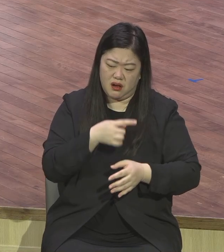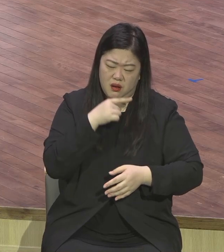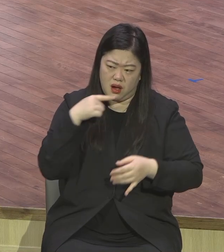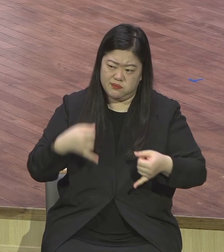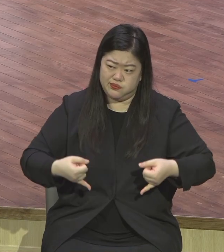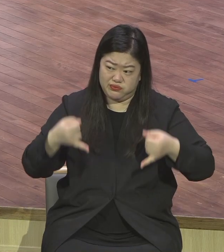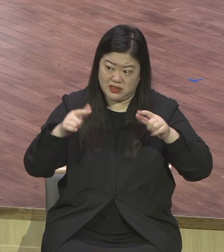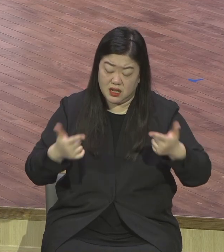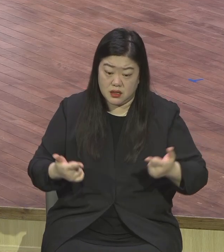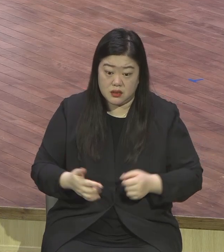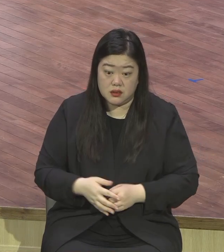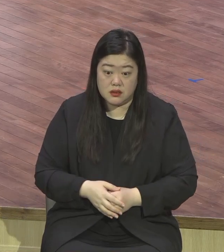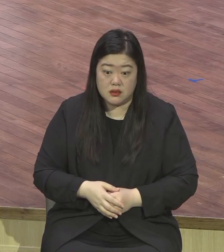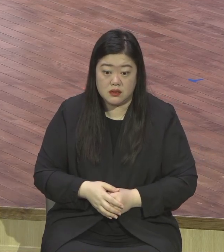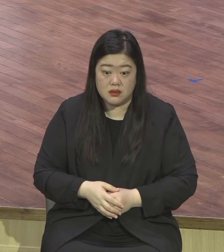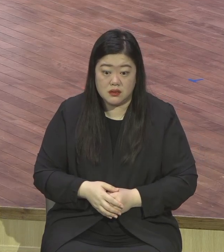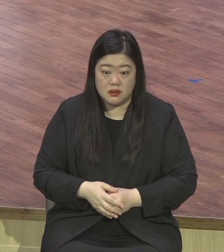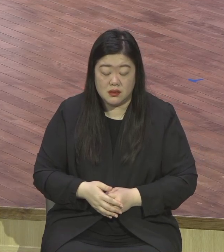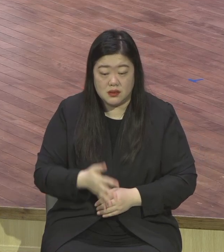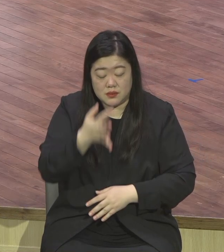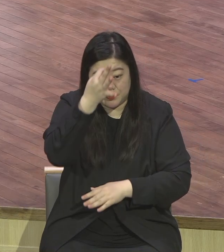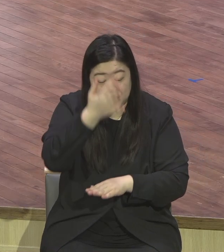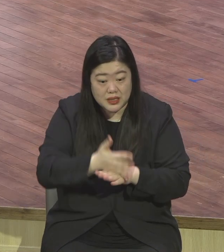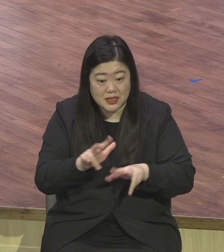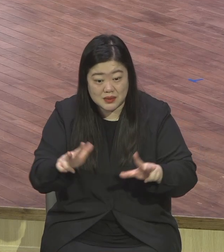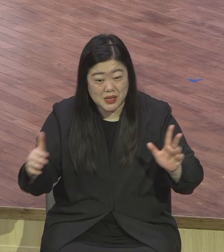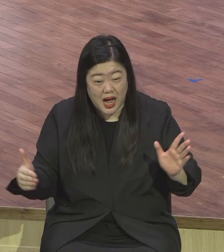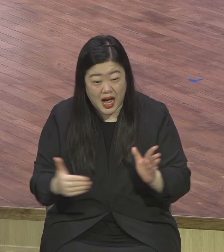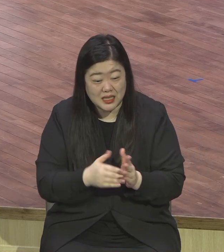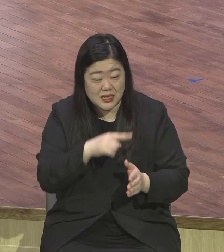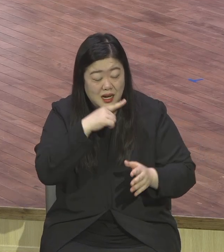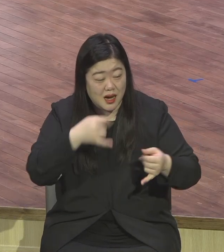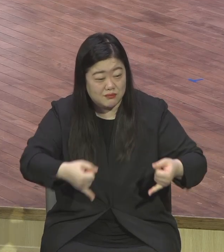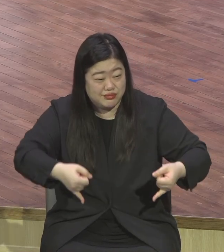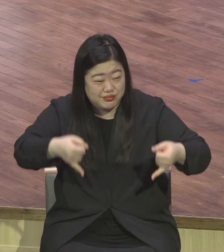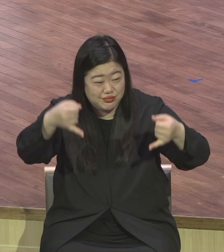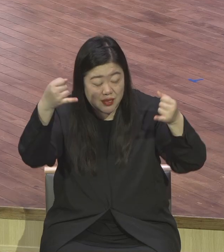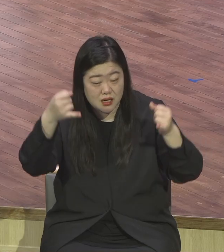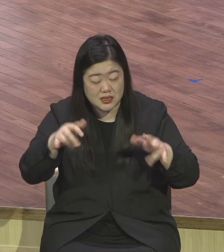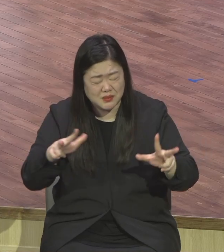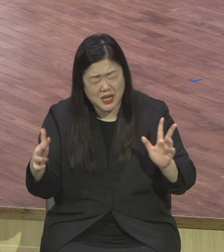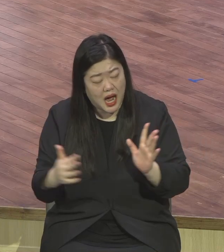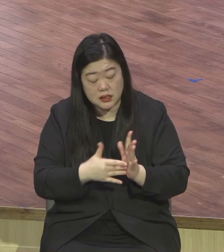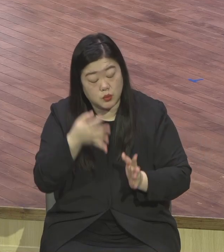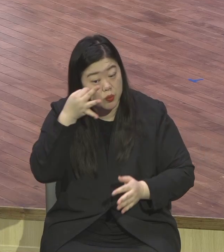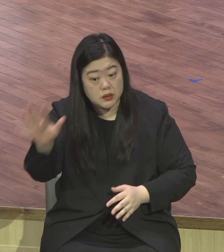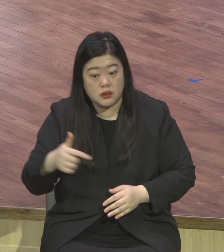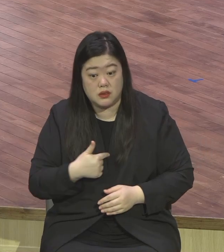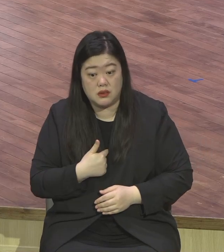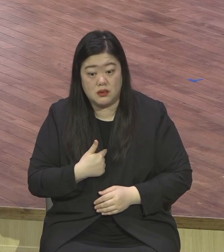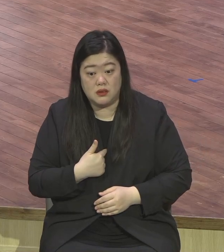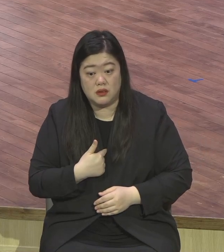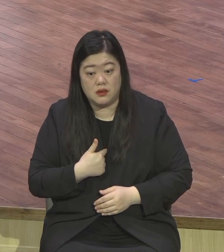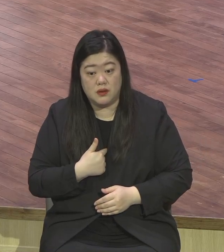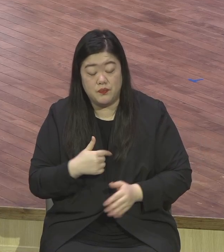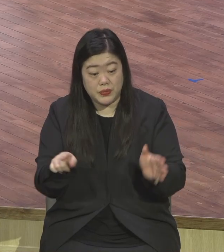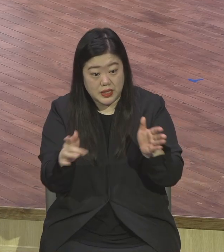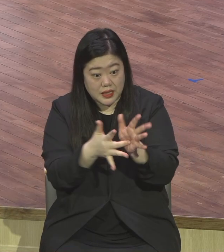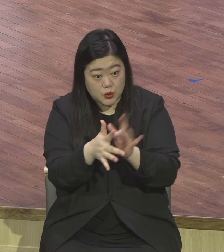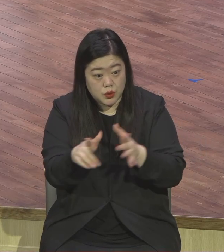그 후손들까지 축복을 해줘요. 하나님께서 여러분이 예수 잘 믿으면 아멘 자식을